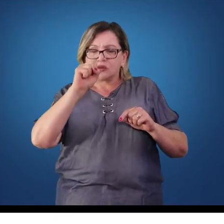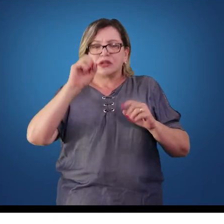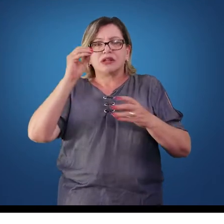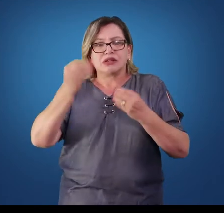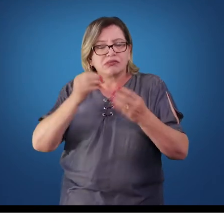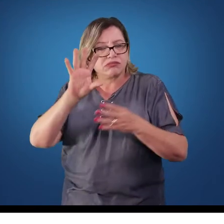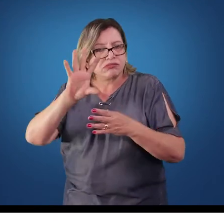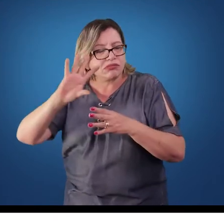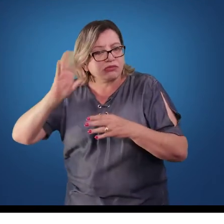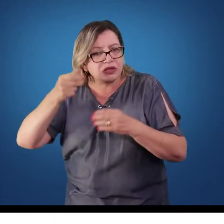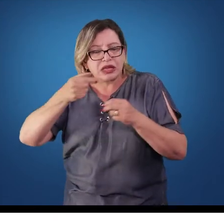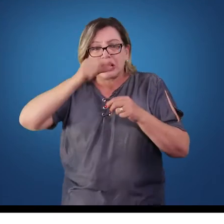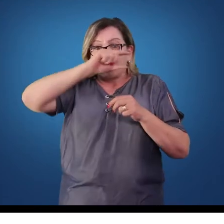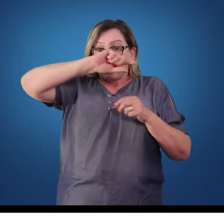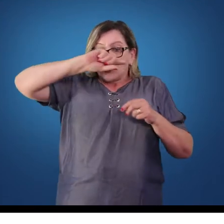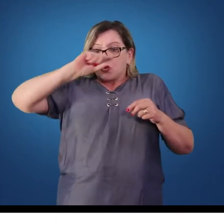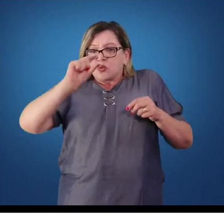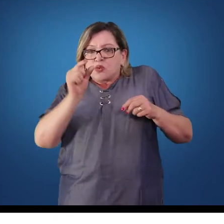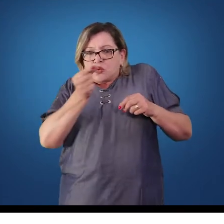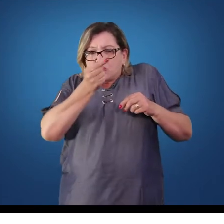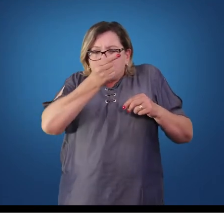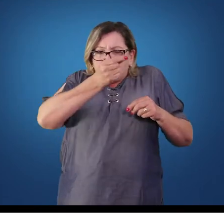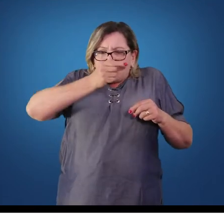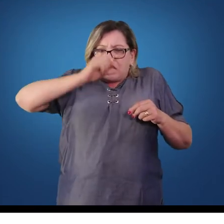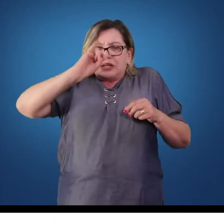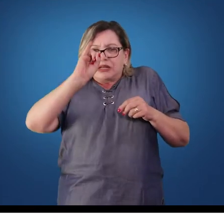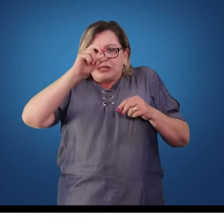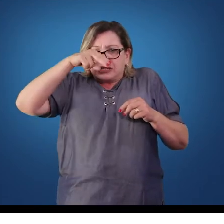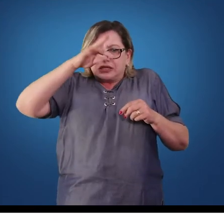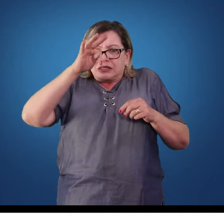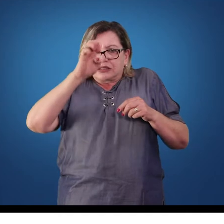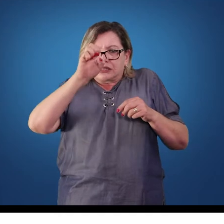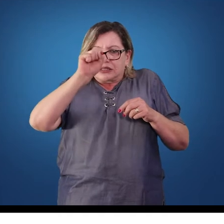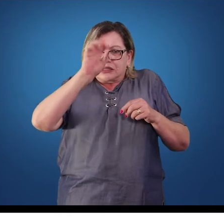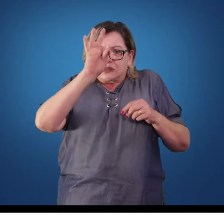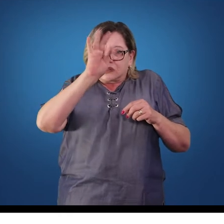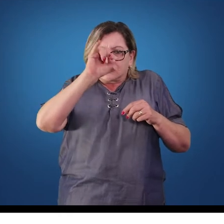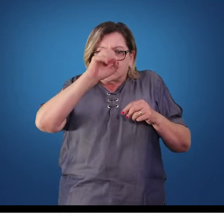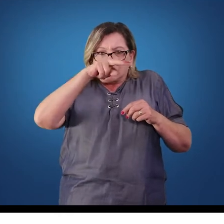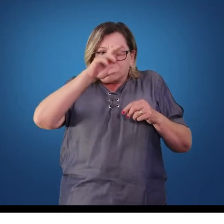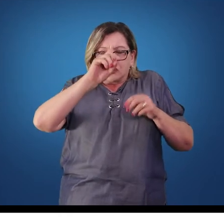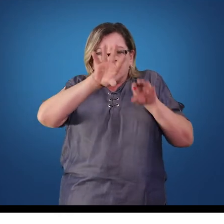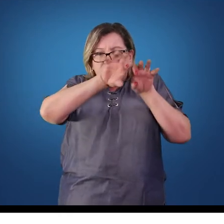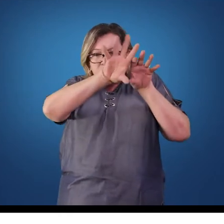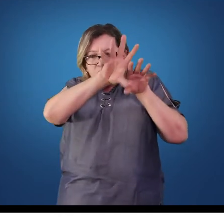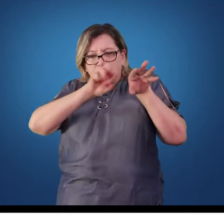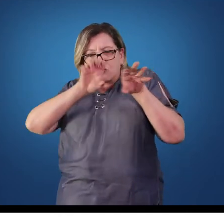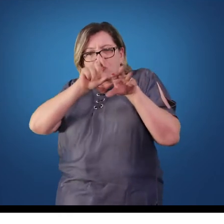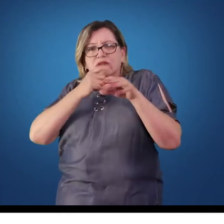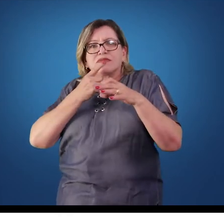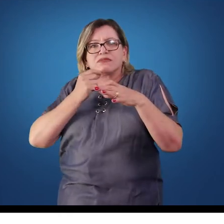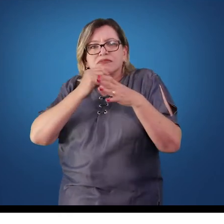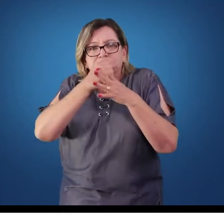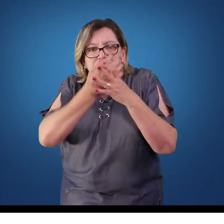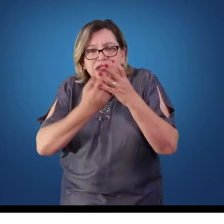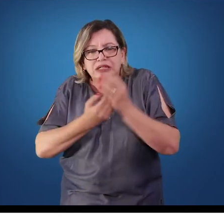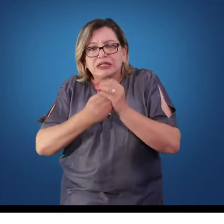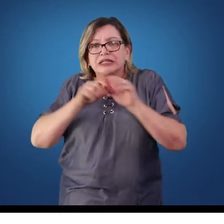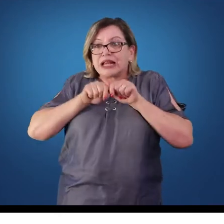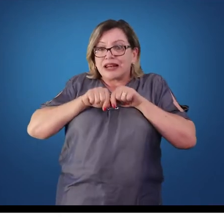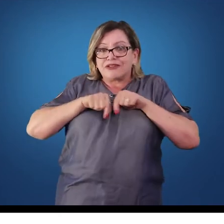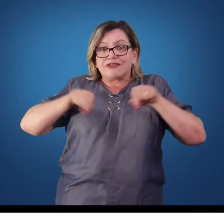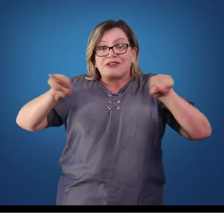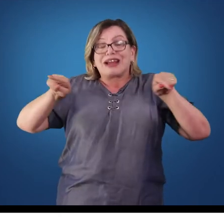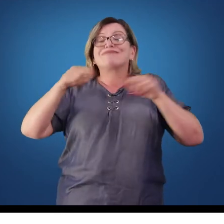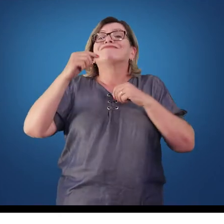absorção intestinal, entram pelo sistema porta na circulação, indo diretamente, ou na sua grande maioria,